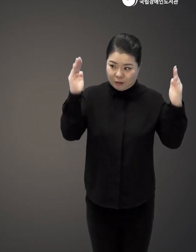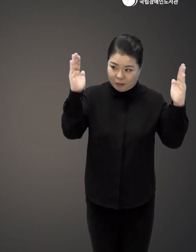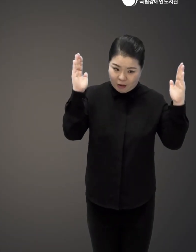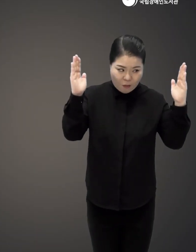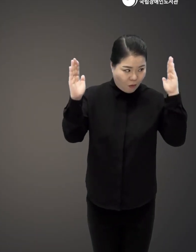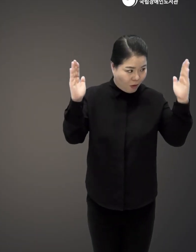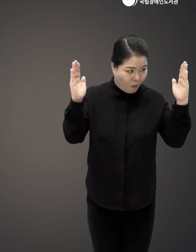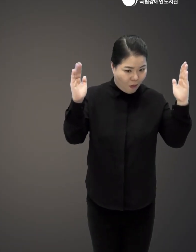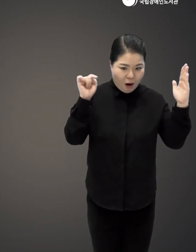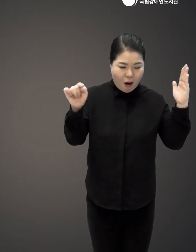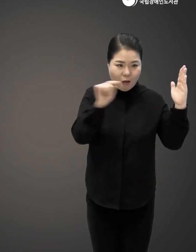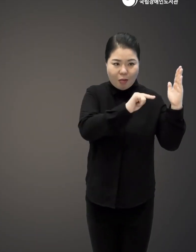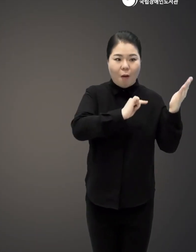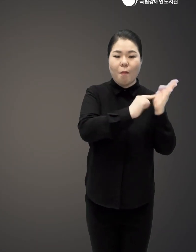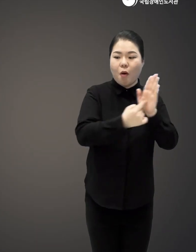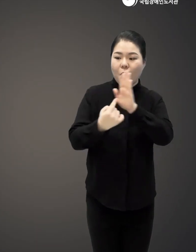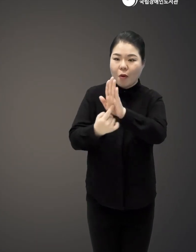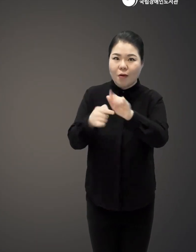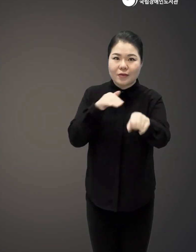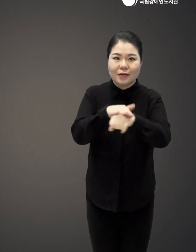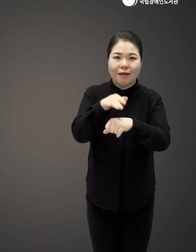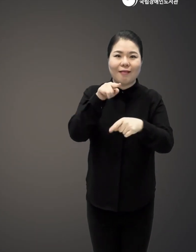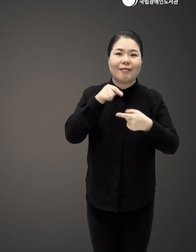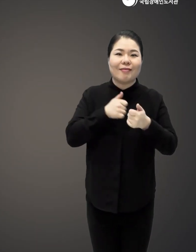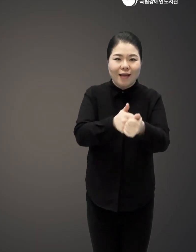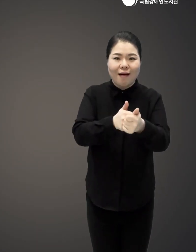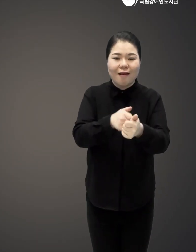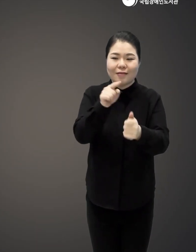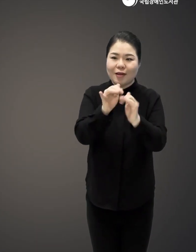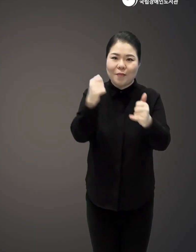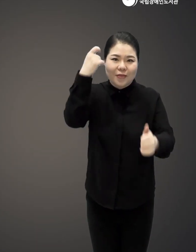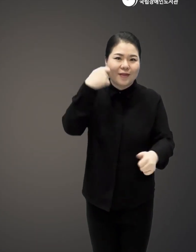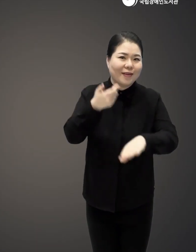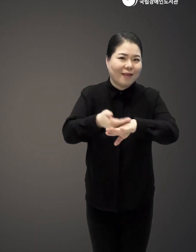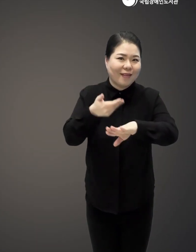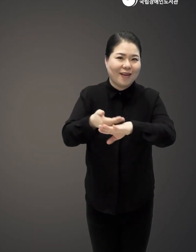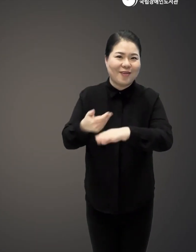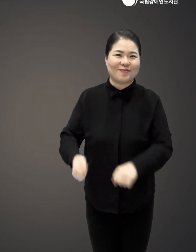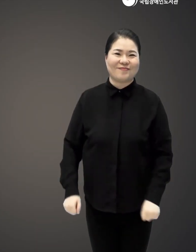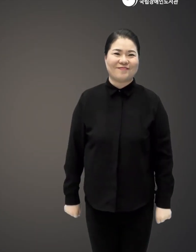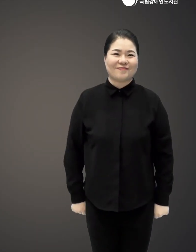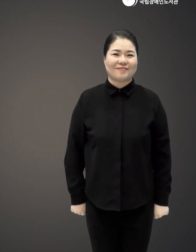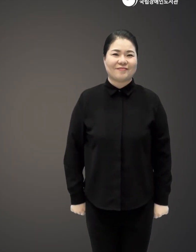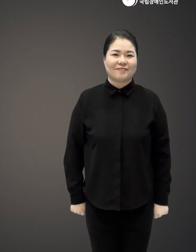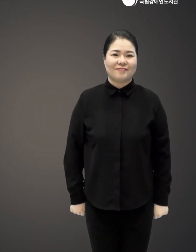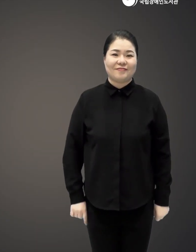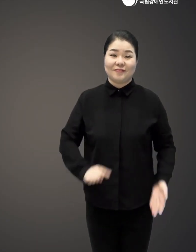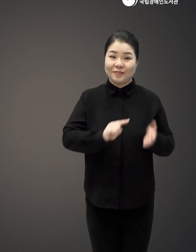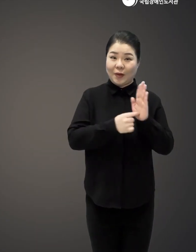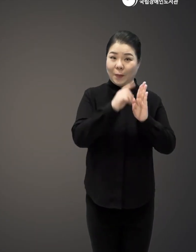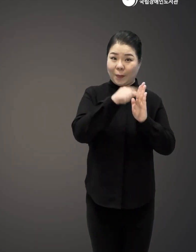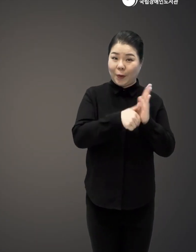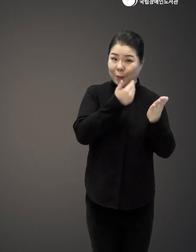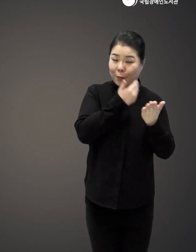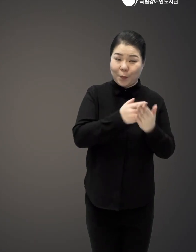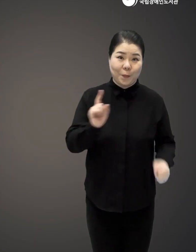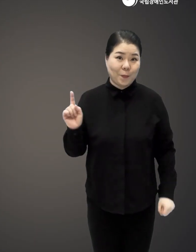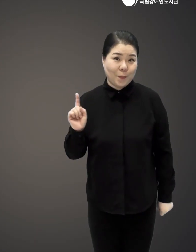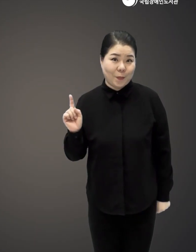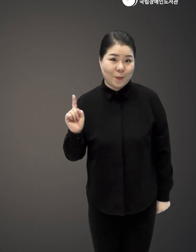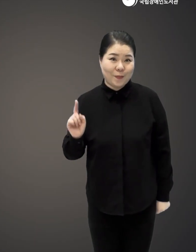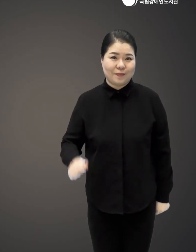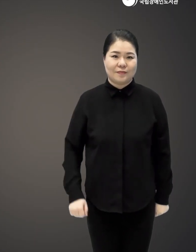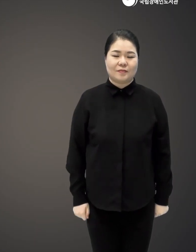내가 어떻게 표현을 하느냐에 따라서 상대가 받아들이는 게 정말 달라지는 경험이죠 그래서 이 표현에 있어서 중요한